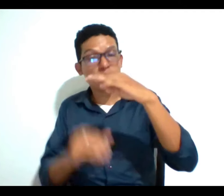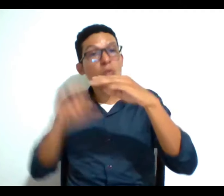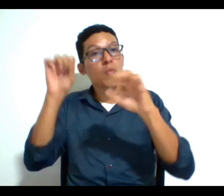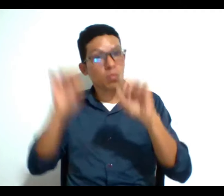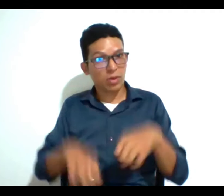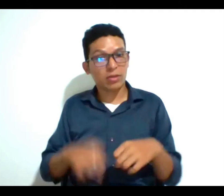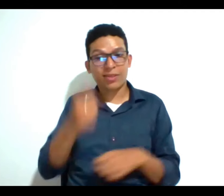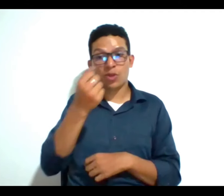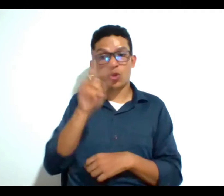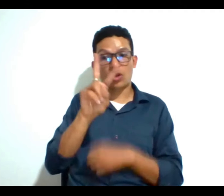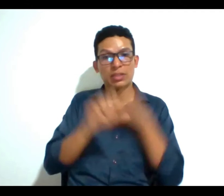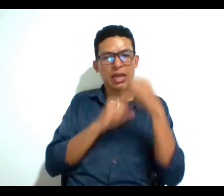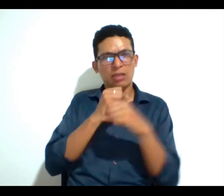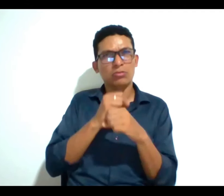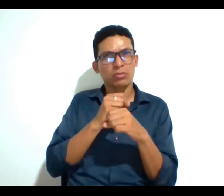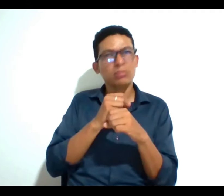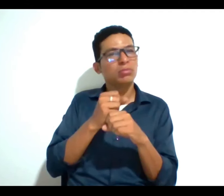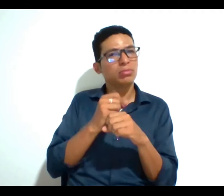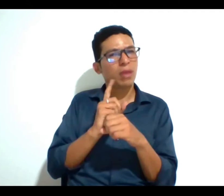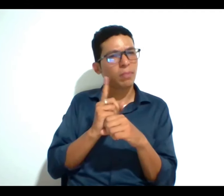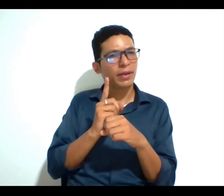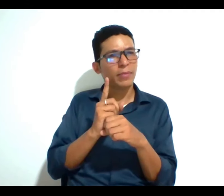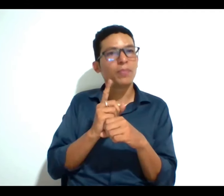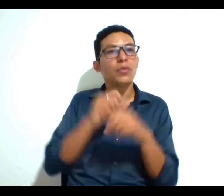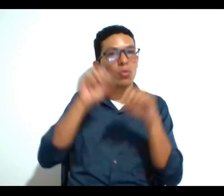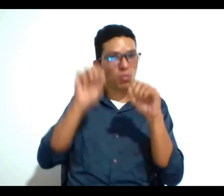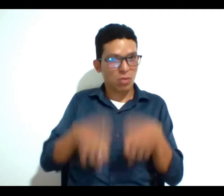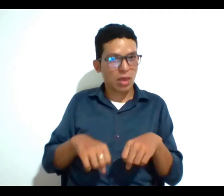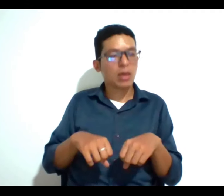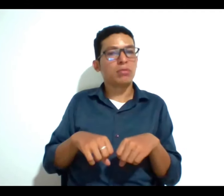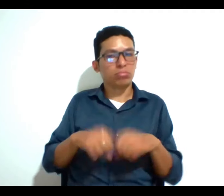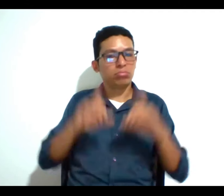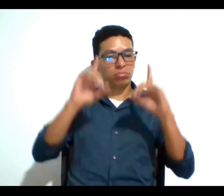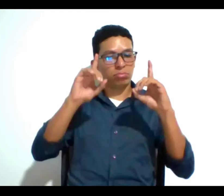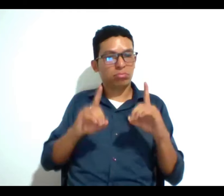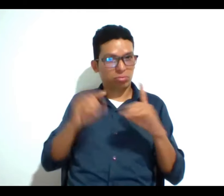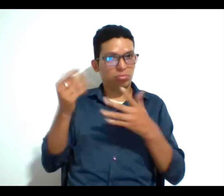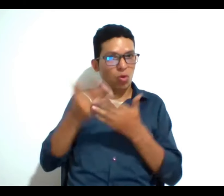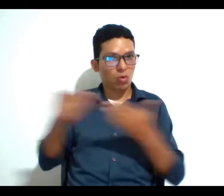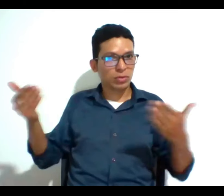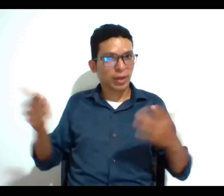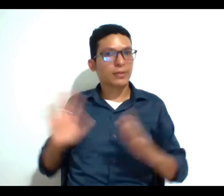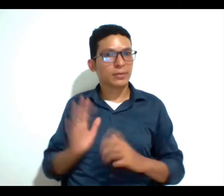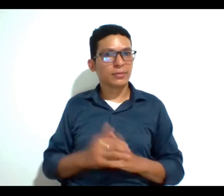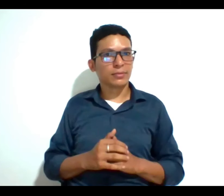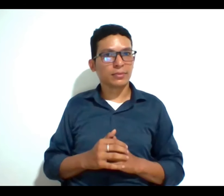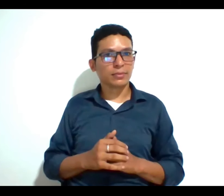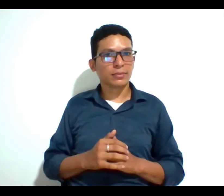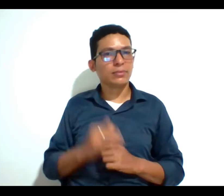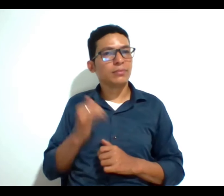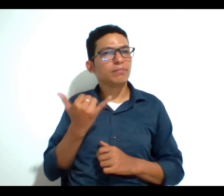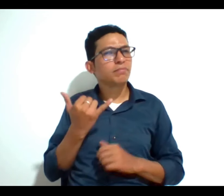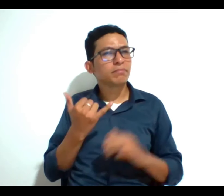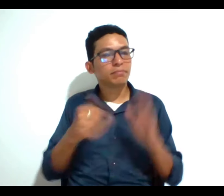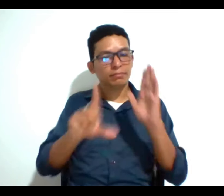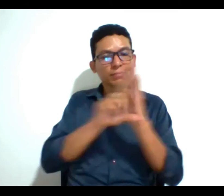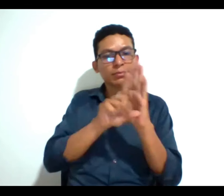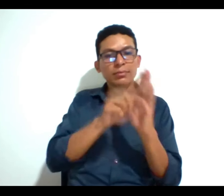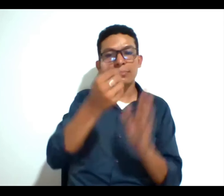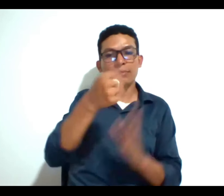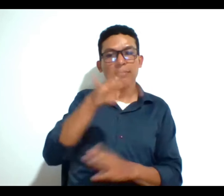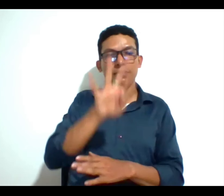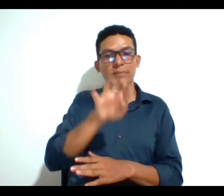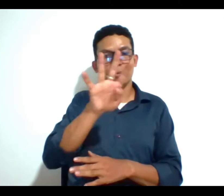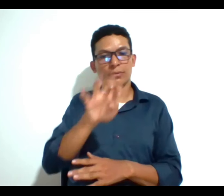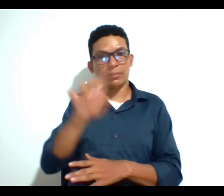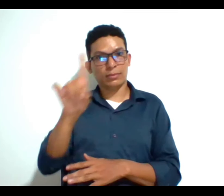12 años si no estoy mal porque también pueden determinar cosas y con la ley 1996 que